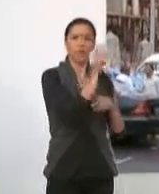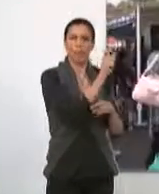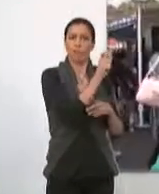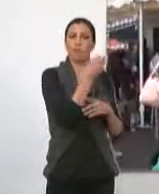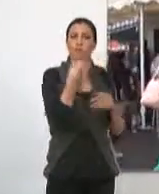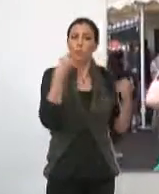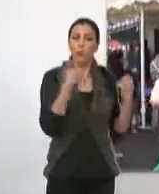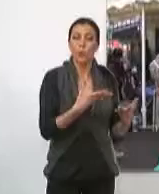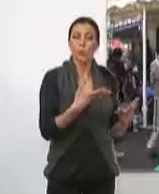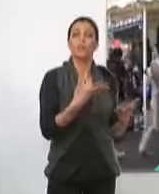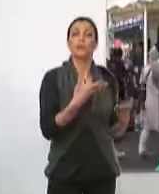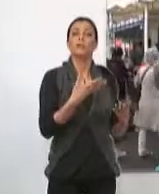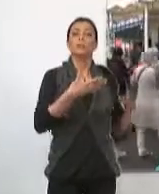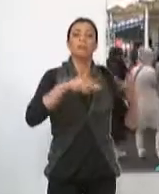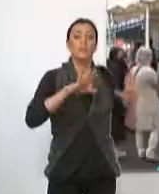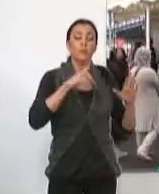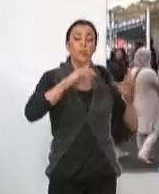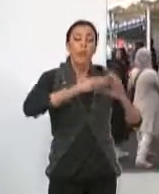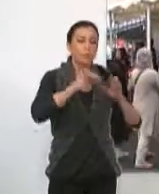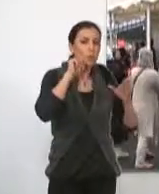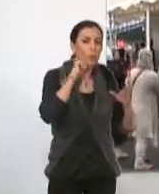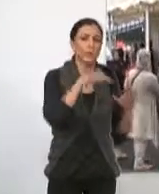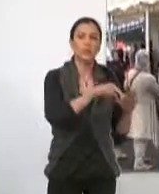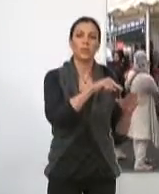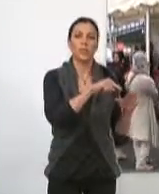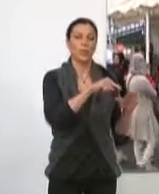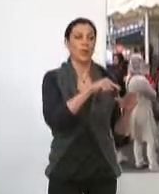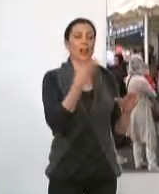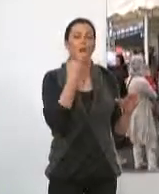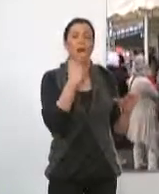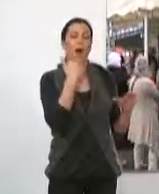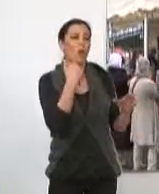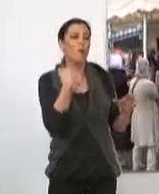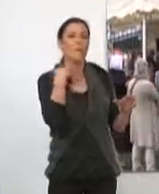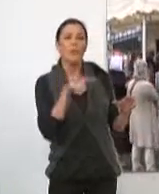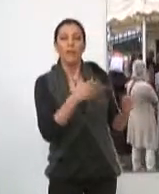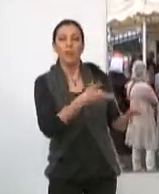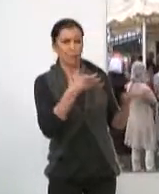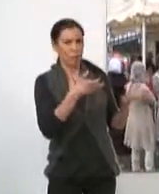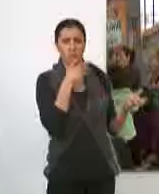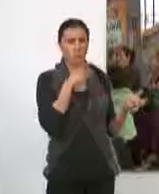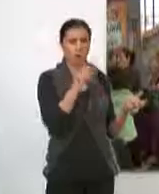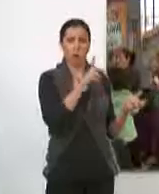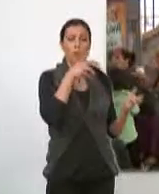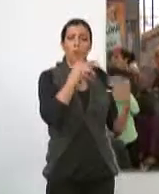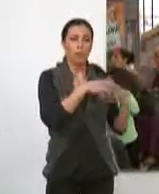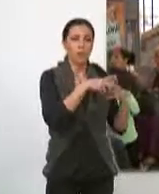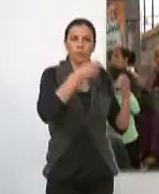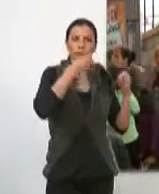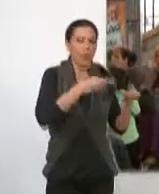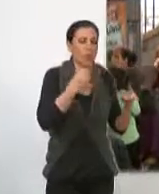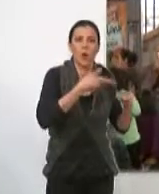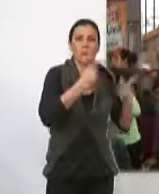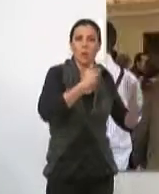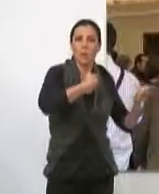y precios satisfactorios y nada indica que el puerto de Motril pueda perder rentabilidad por el hecho de que funcione